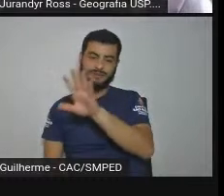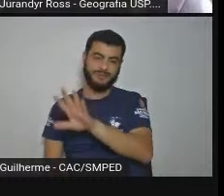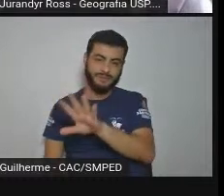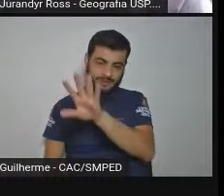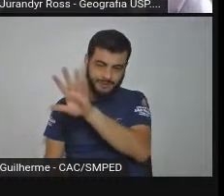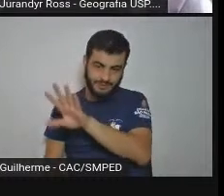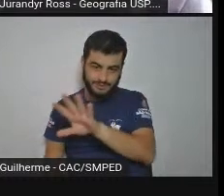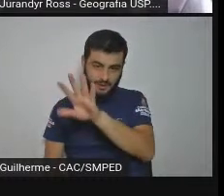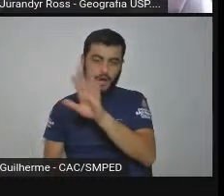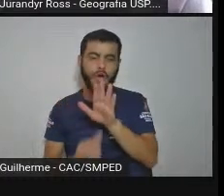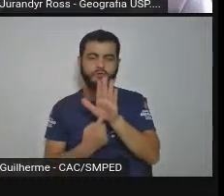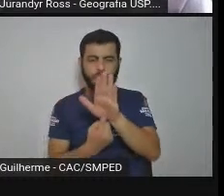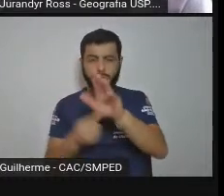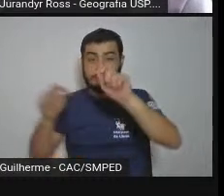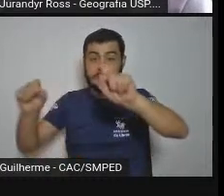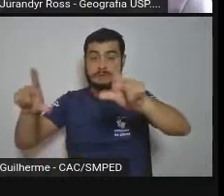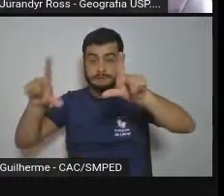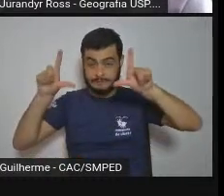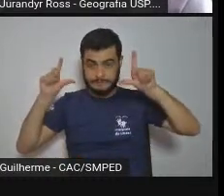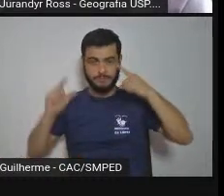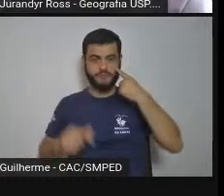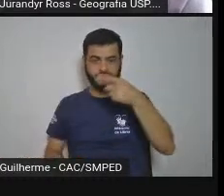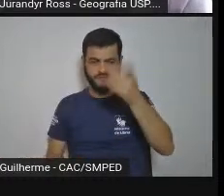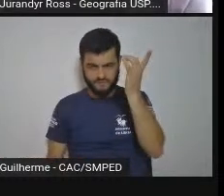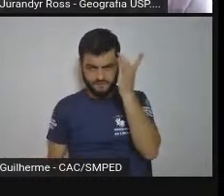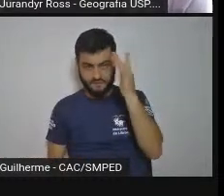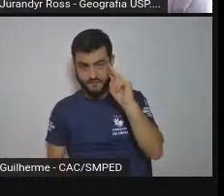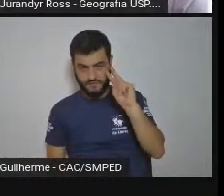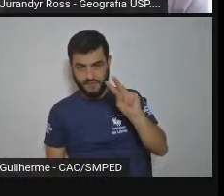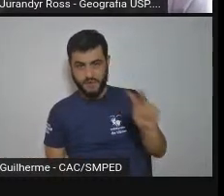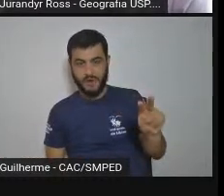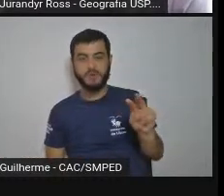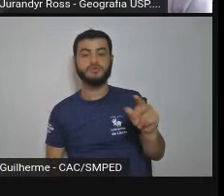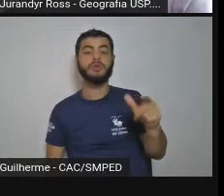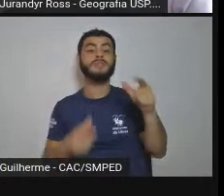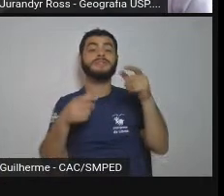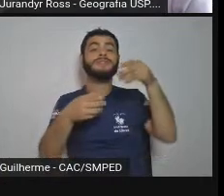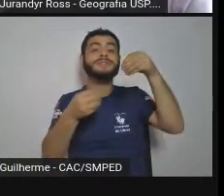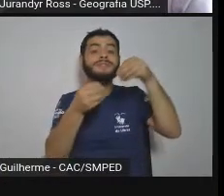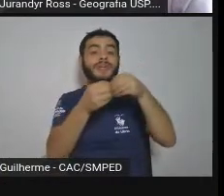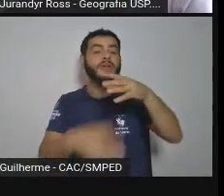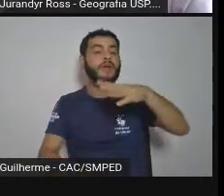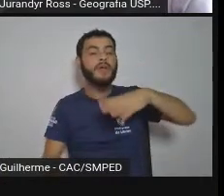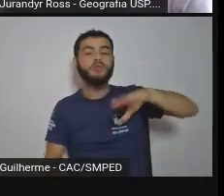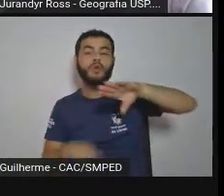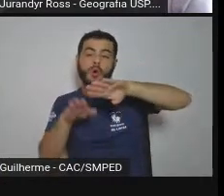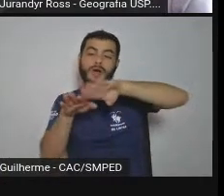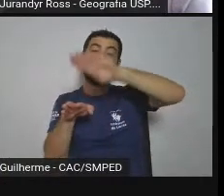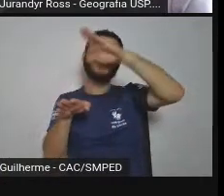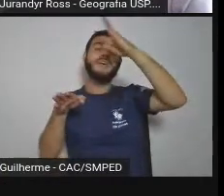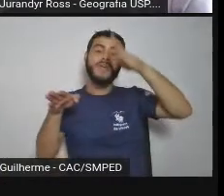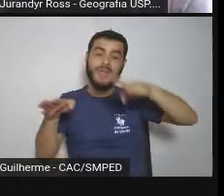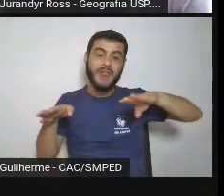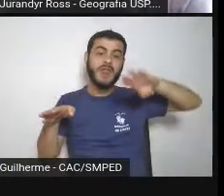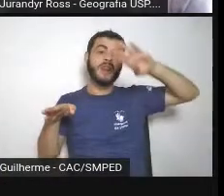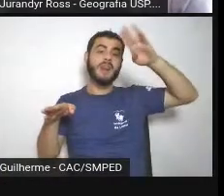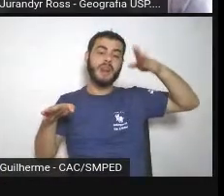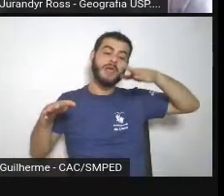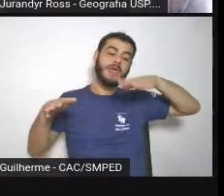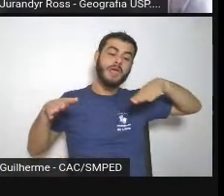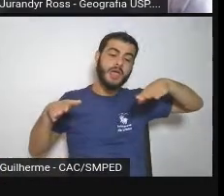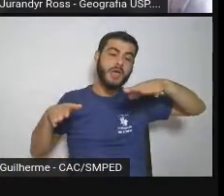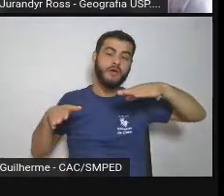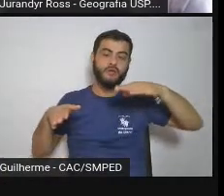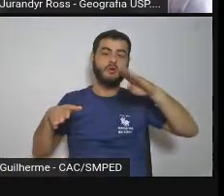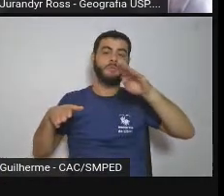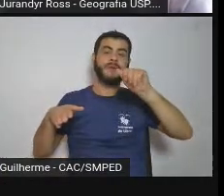mostrar mais de perto agora, os relevos da bacia de São Paulo, onde nós estamos, onde o Pico do Jaraguá está. Então, está